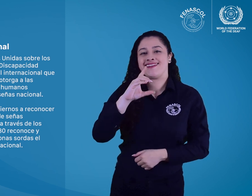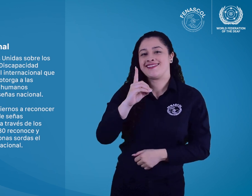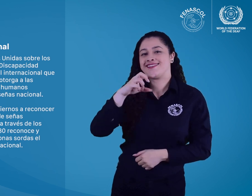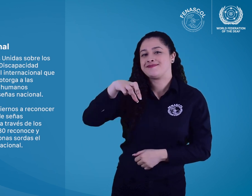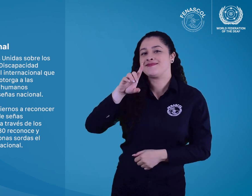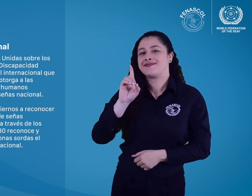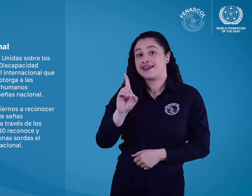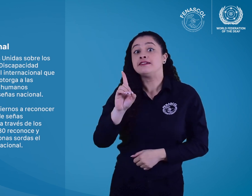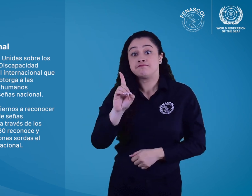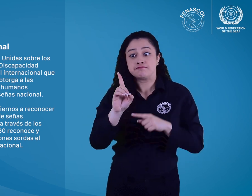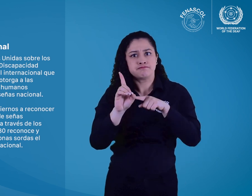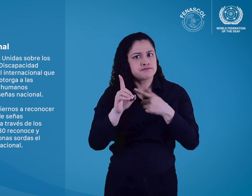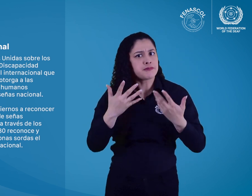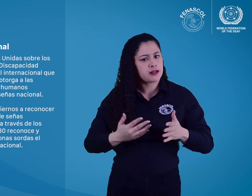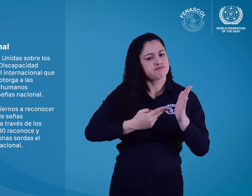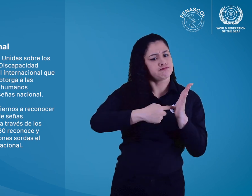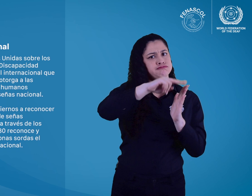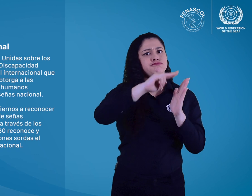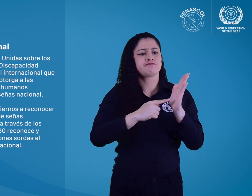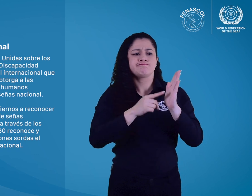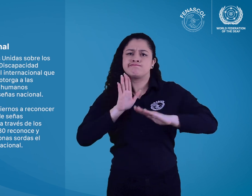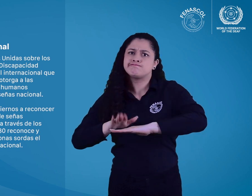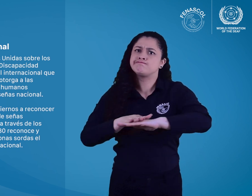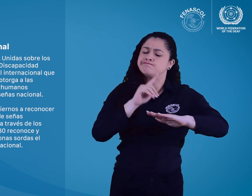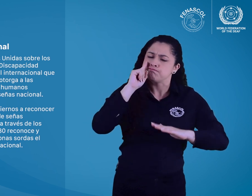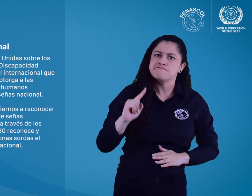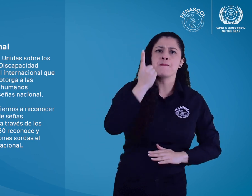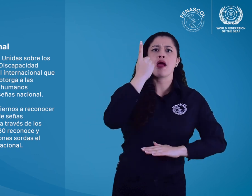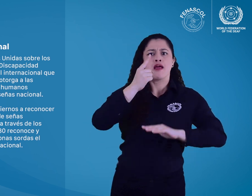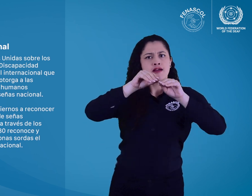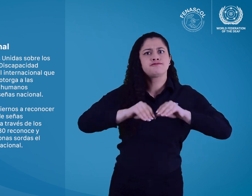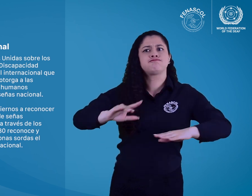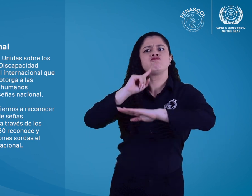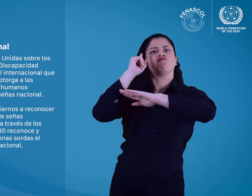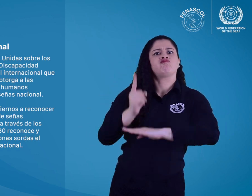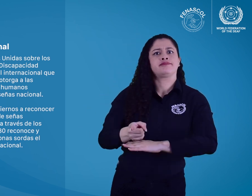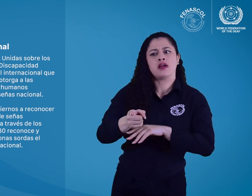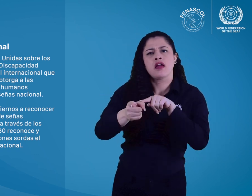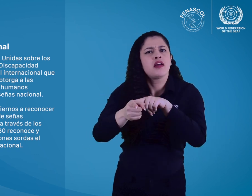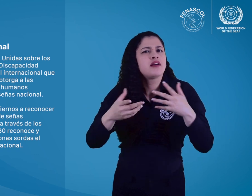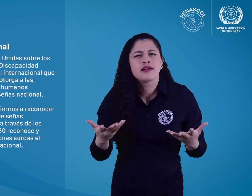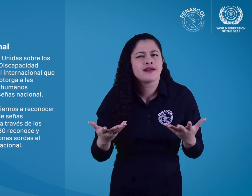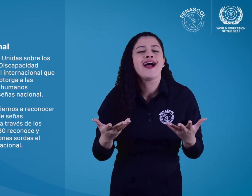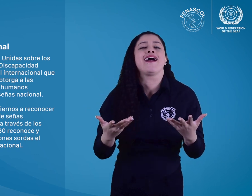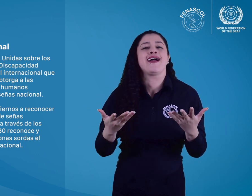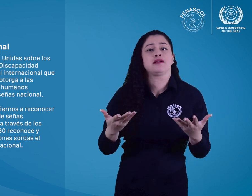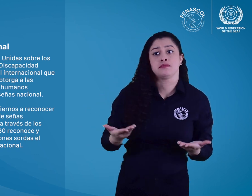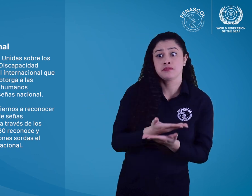Derechos de las Personas con Discapacidad, CDPD, es el primer marco legal internacional